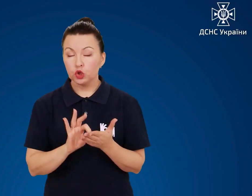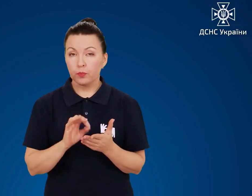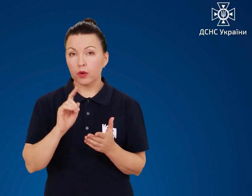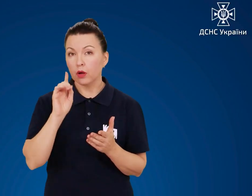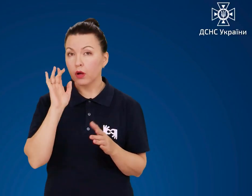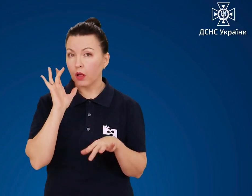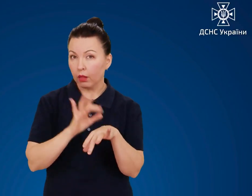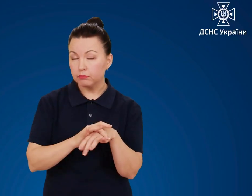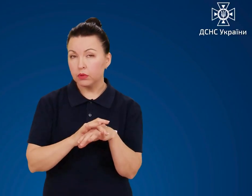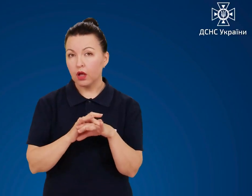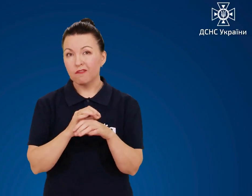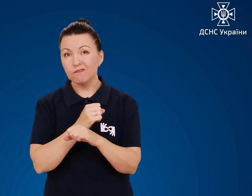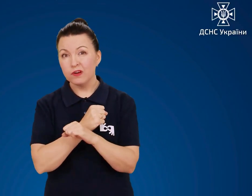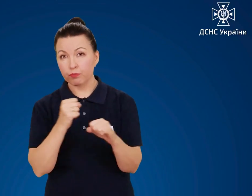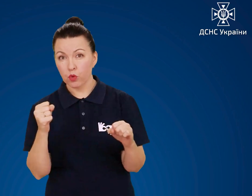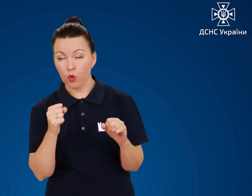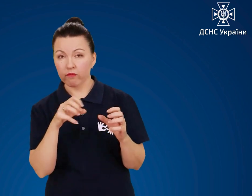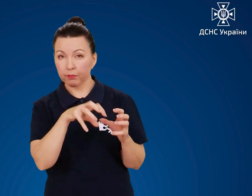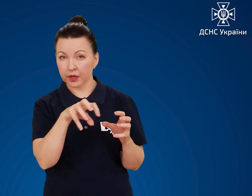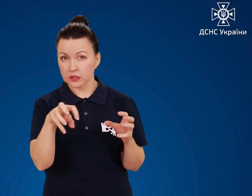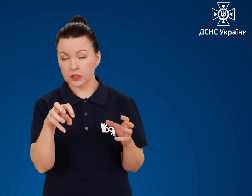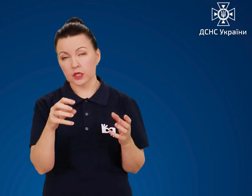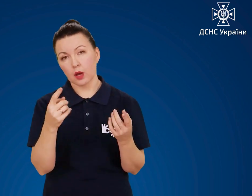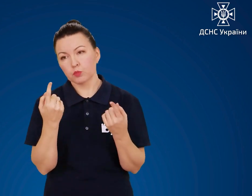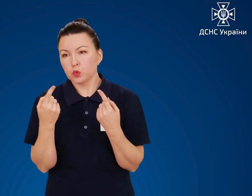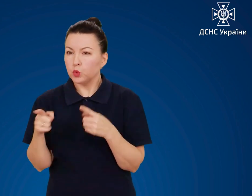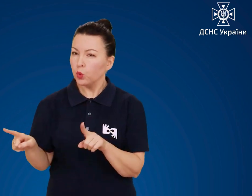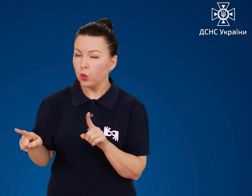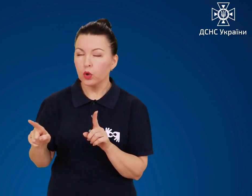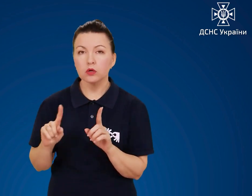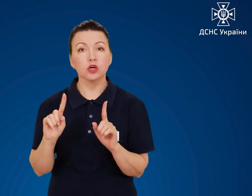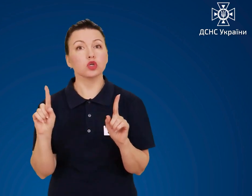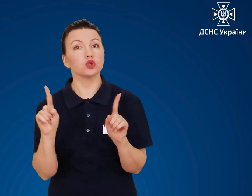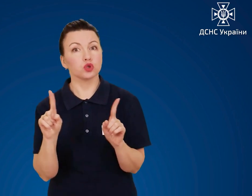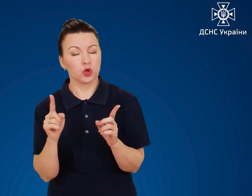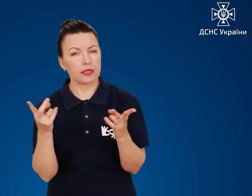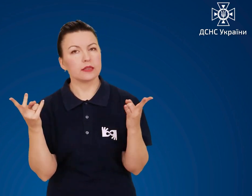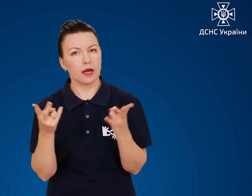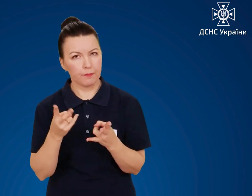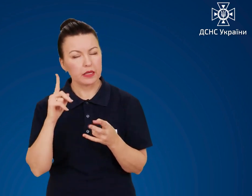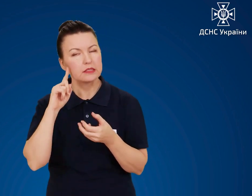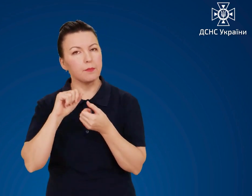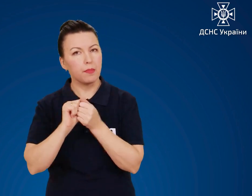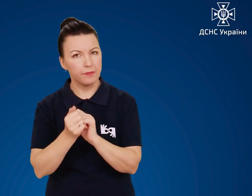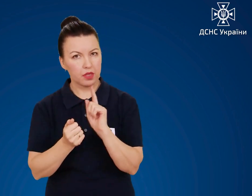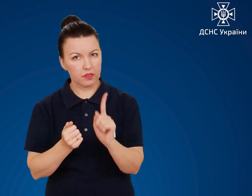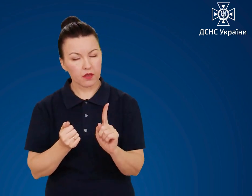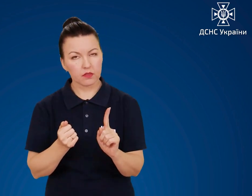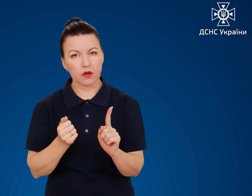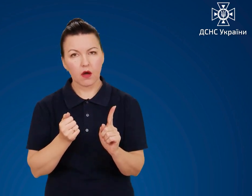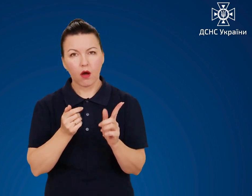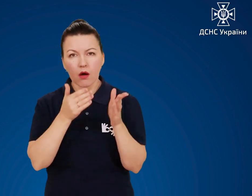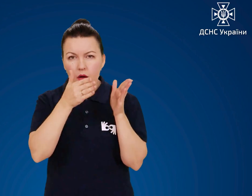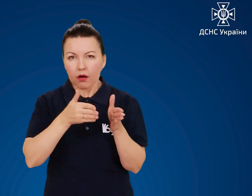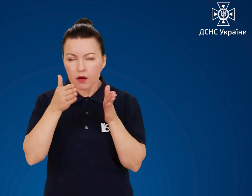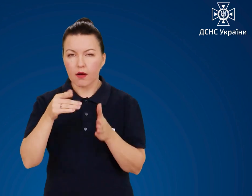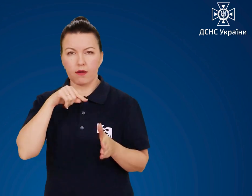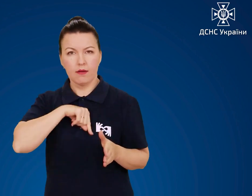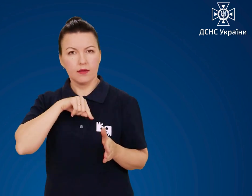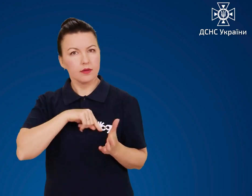щоб вирізнити вибухові пристрої споміж усіх інших, варто запам'ятати їхні характерні ознаки.